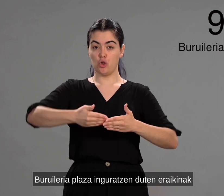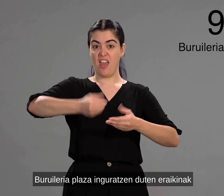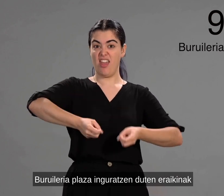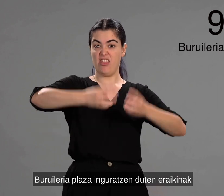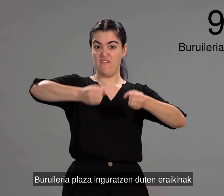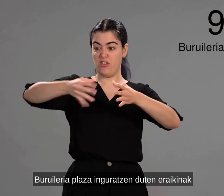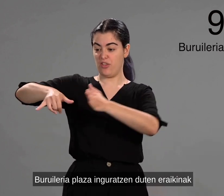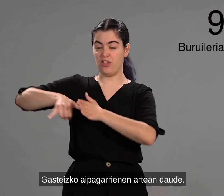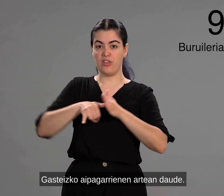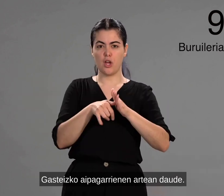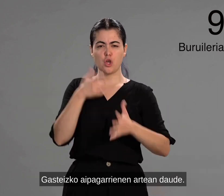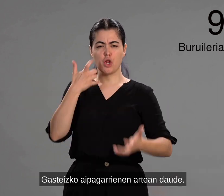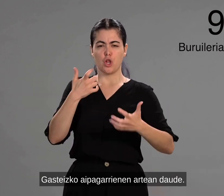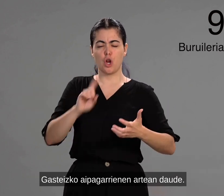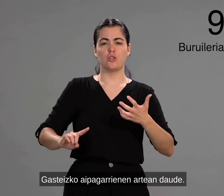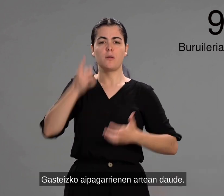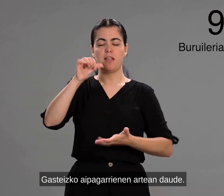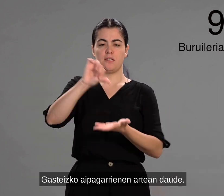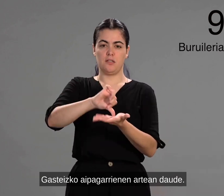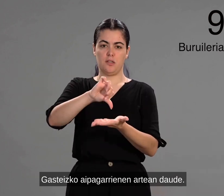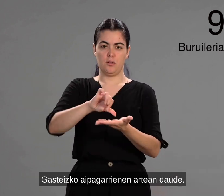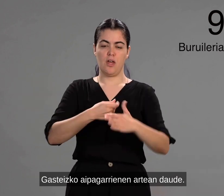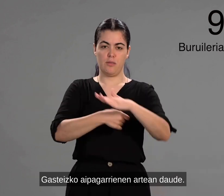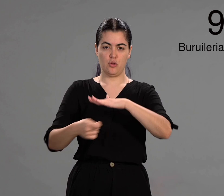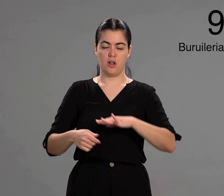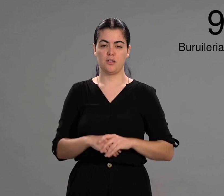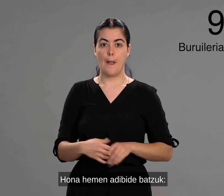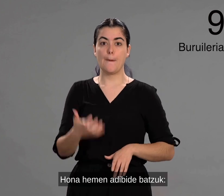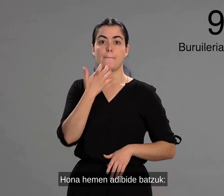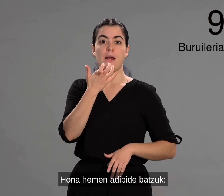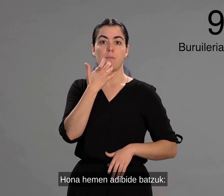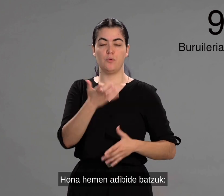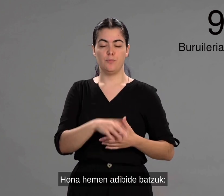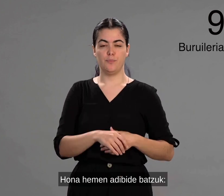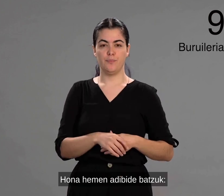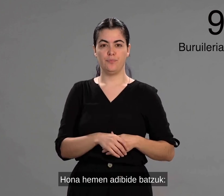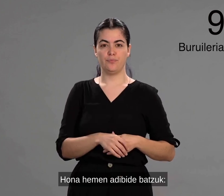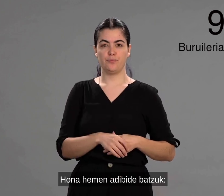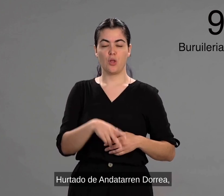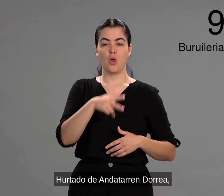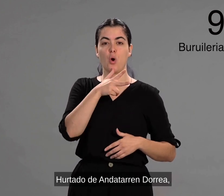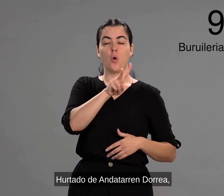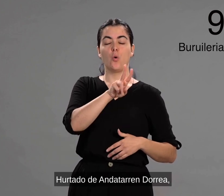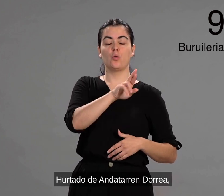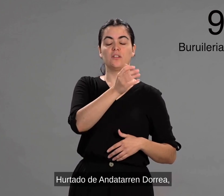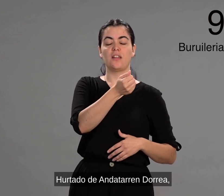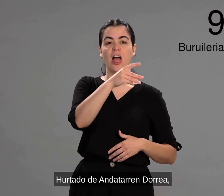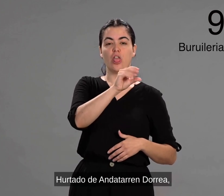duten eraikinak, gazteizko aipagarrienen artean daude. Ona hemen adibide batzuk. Urtado deandatarren dorrea,